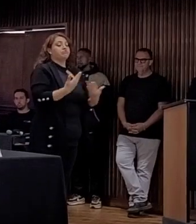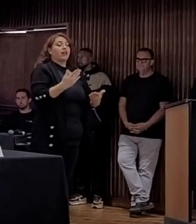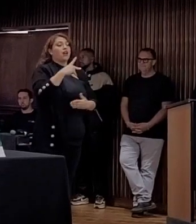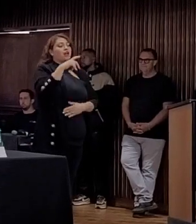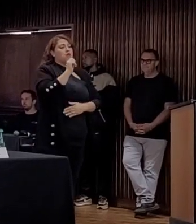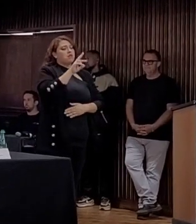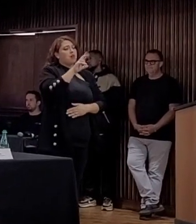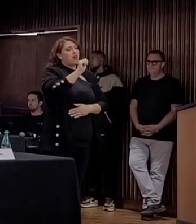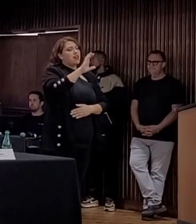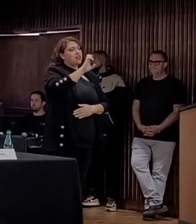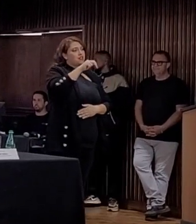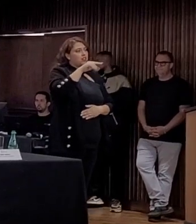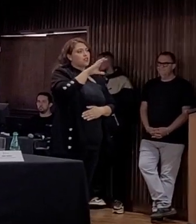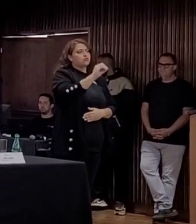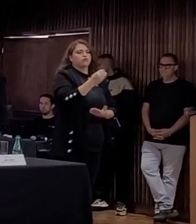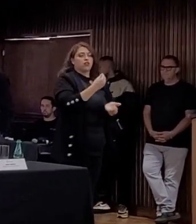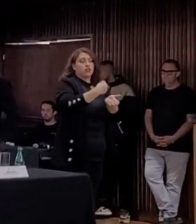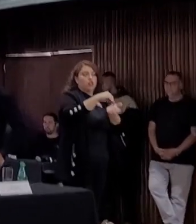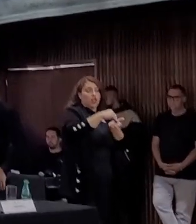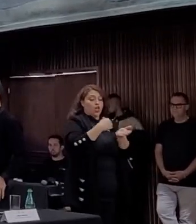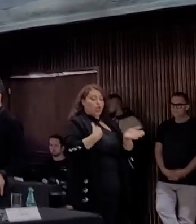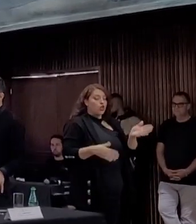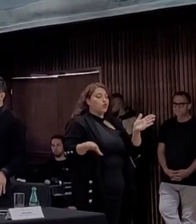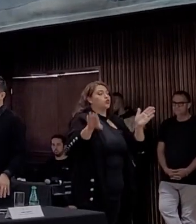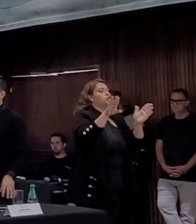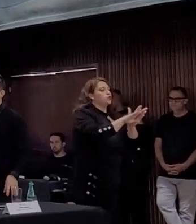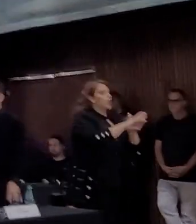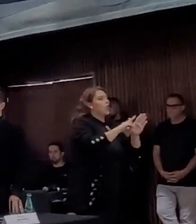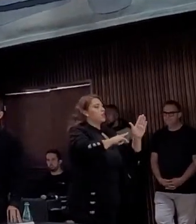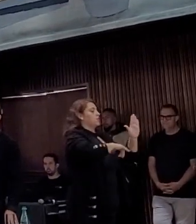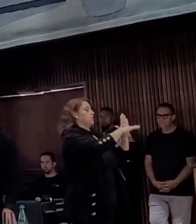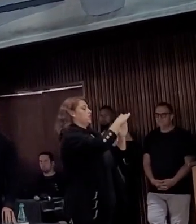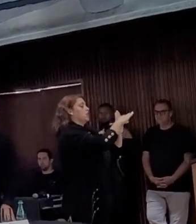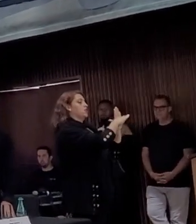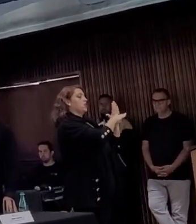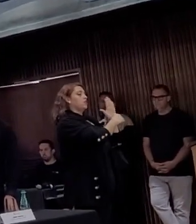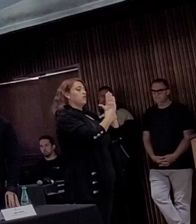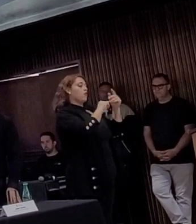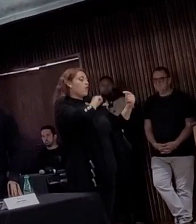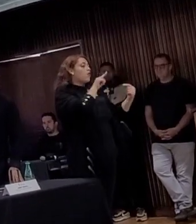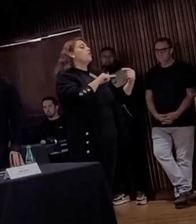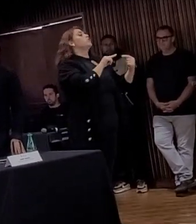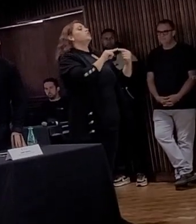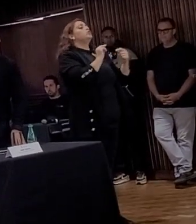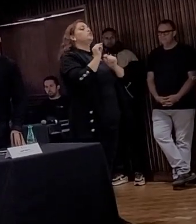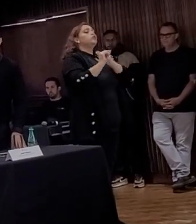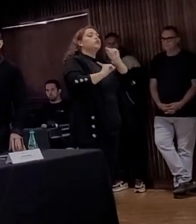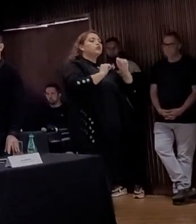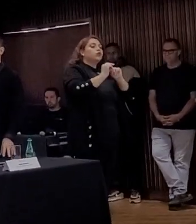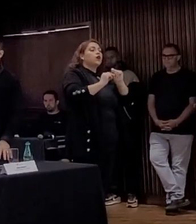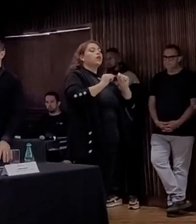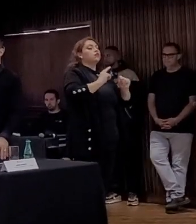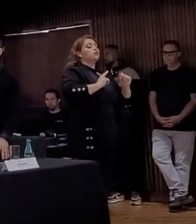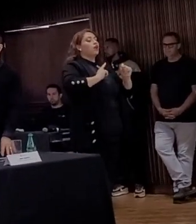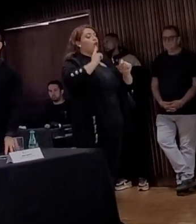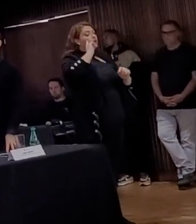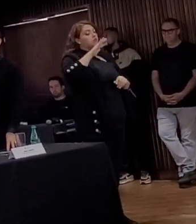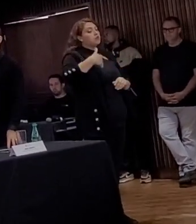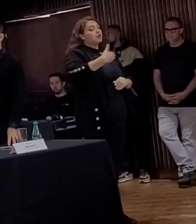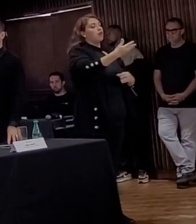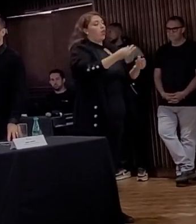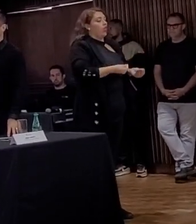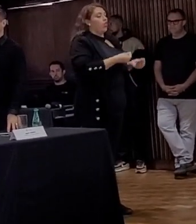Desenso, desde que nós chegamos à Secretaria, já está no nosso plano de metas, a gente tinha uma previsão de estar